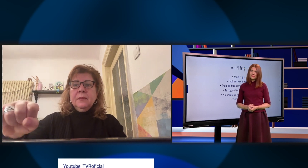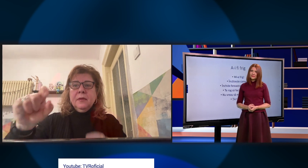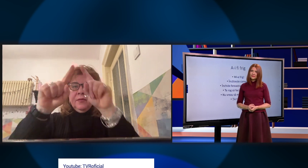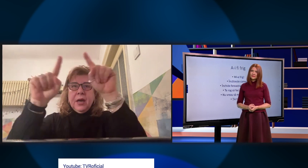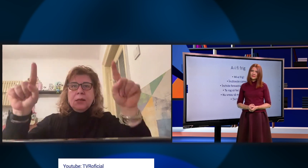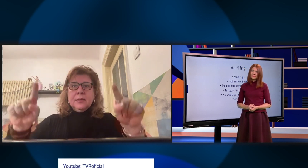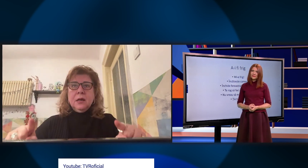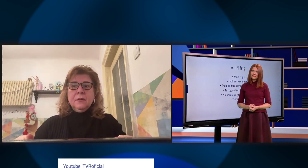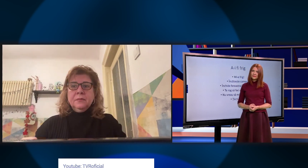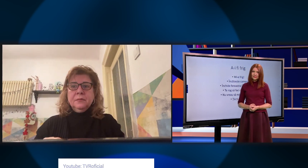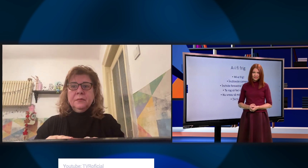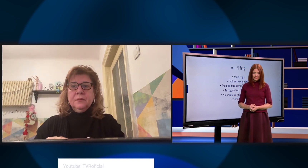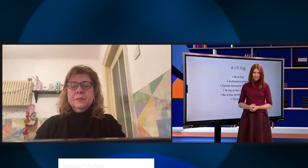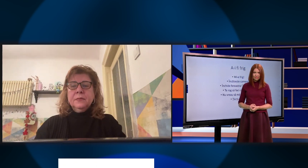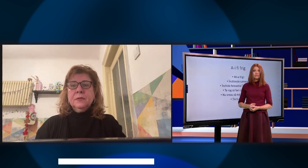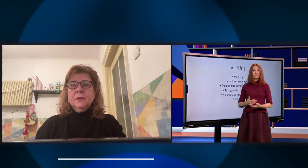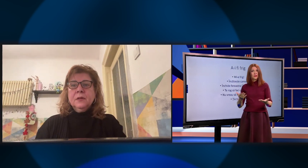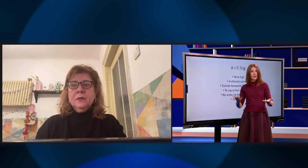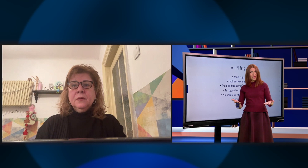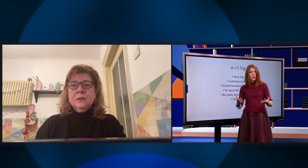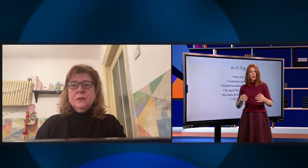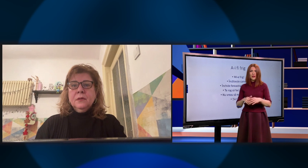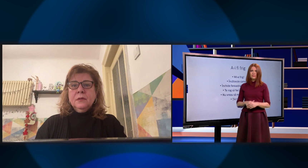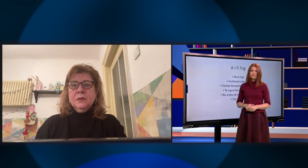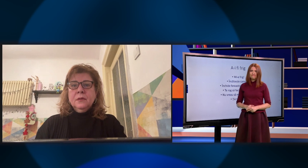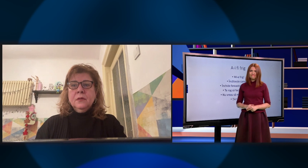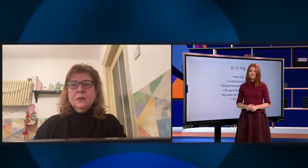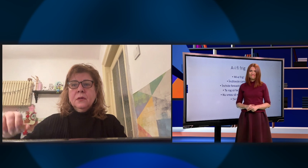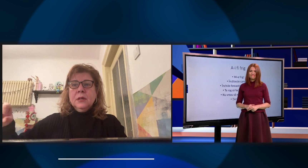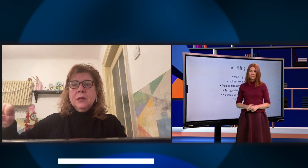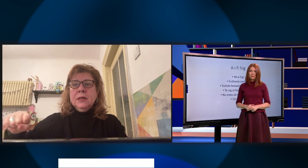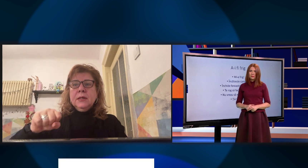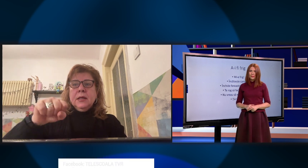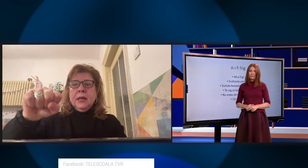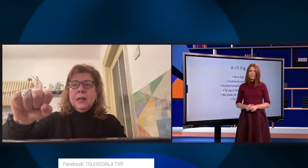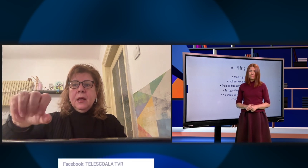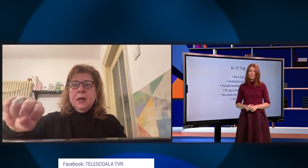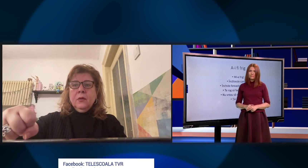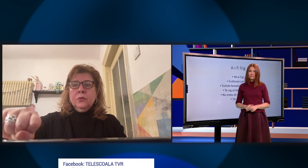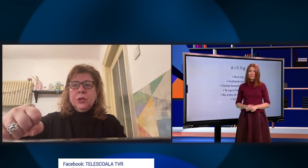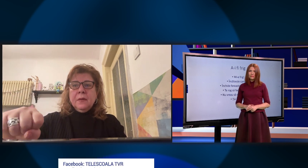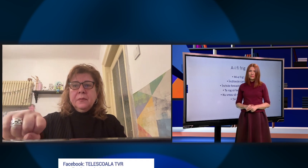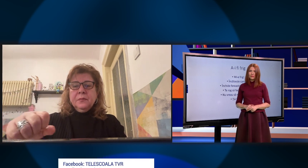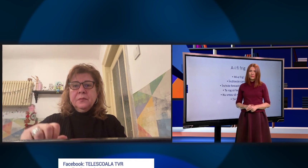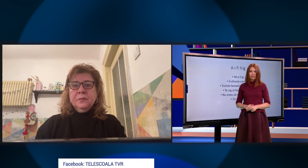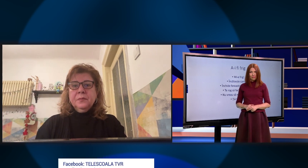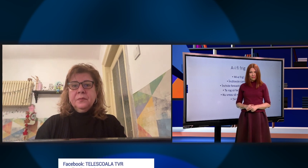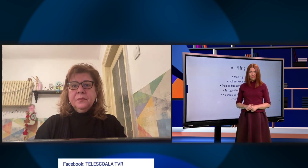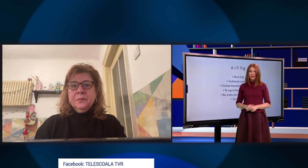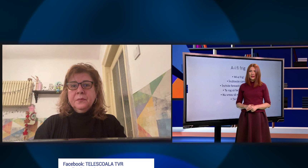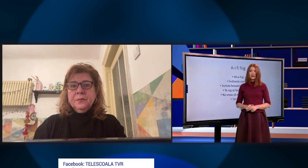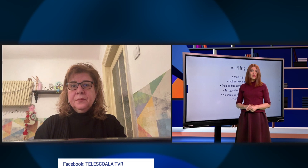Închide fereastra. Închide ușa. Închide ușa.